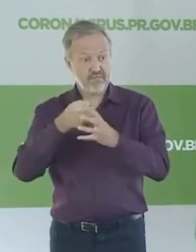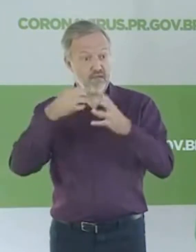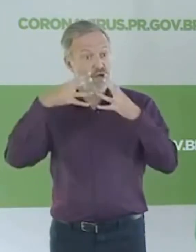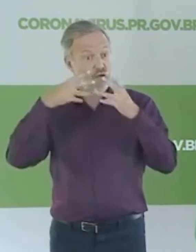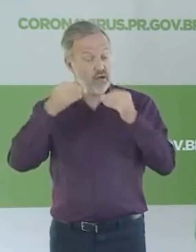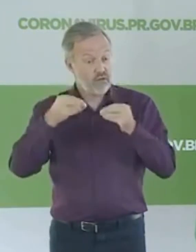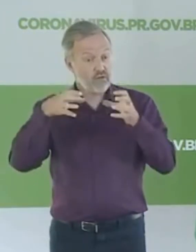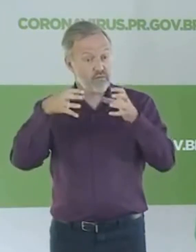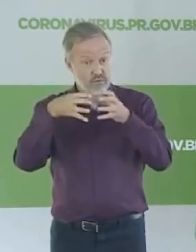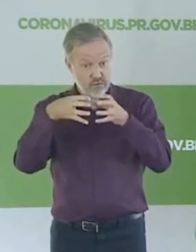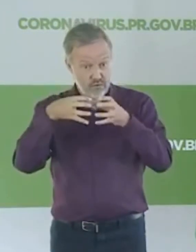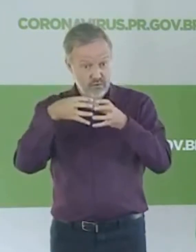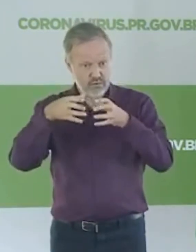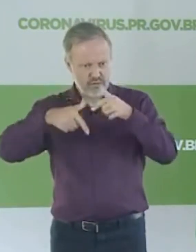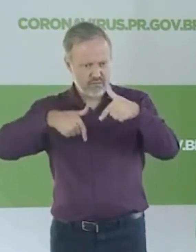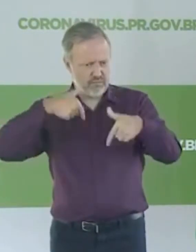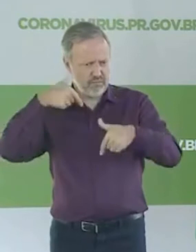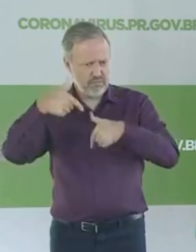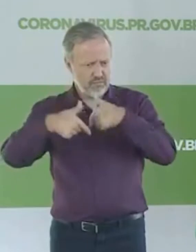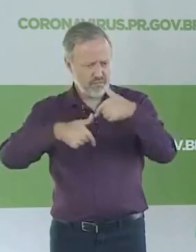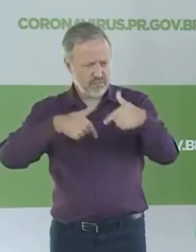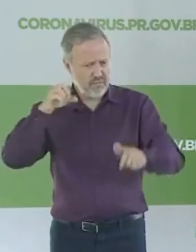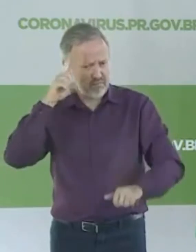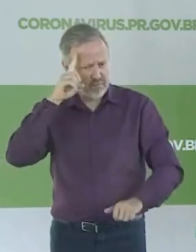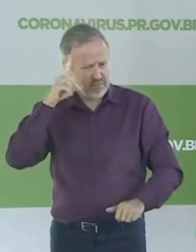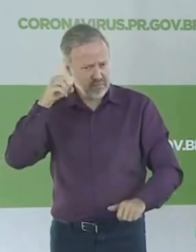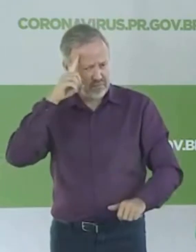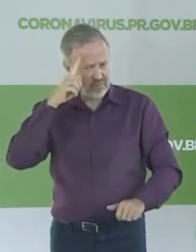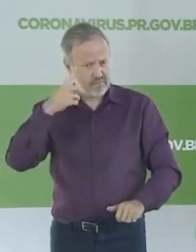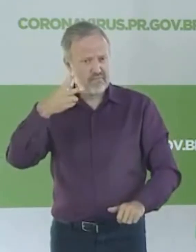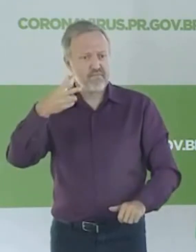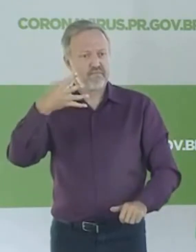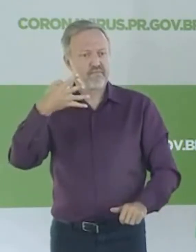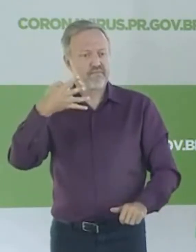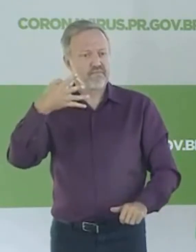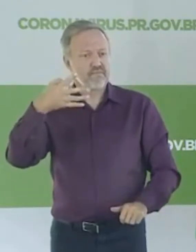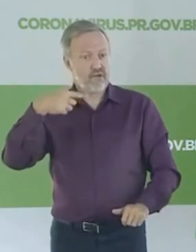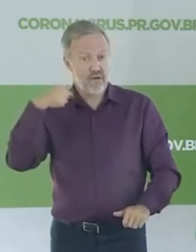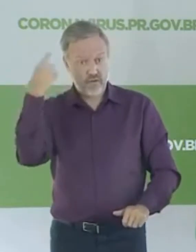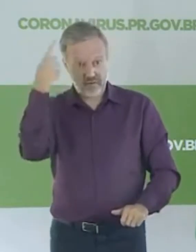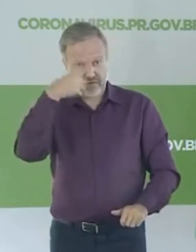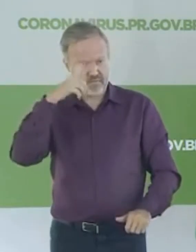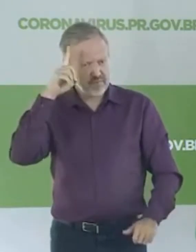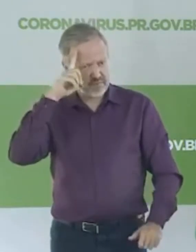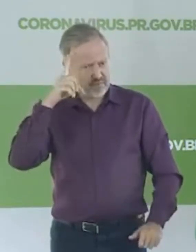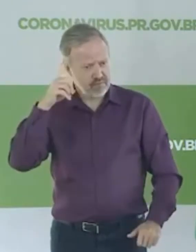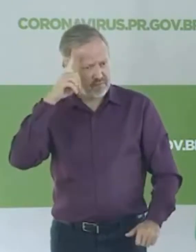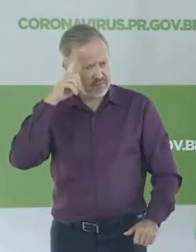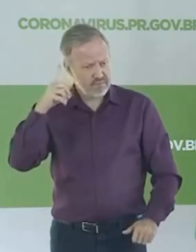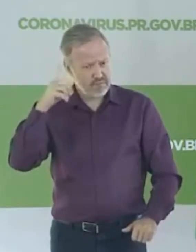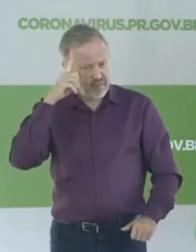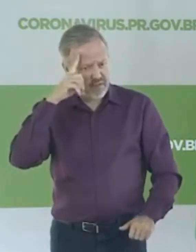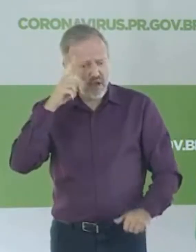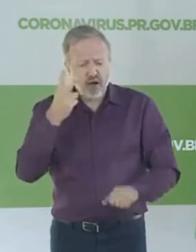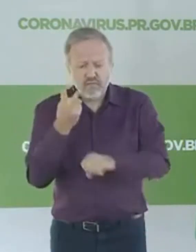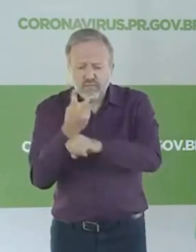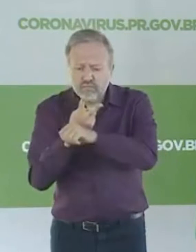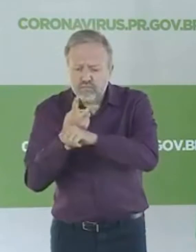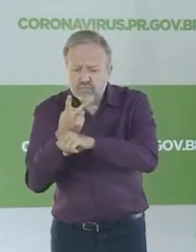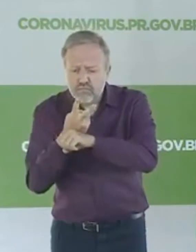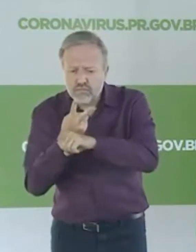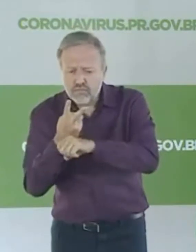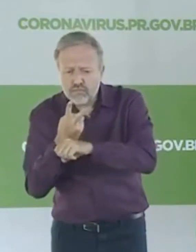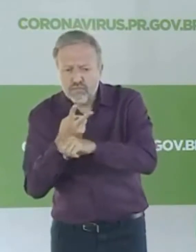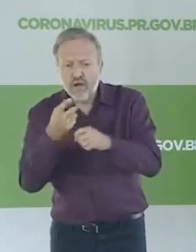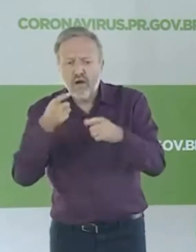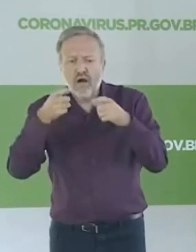trabalho, todos os dias, diariamente, 24 horas por dia, está dedicada a poder buscar as melhores soluções